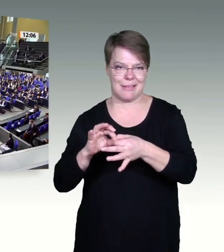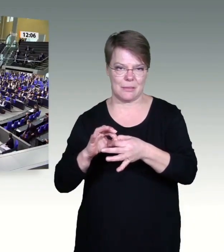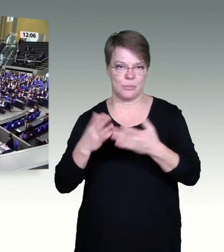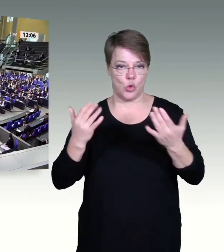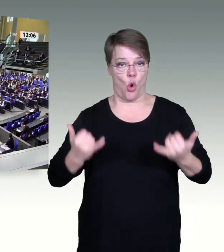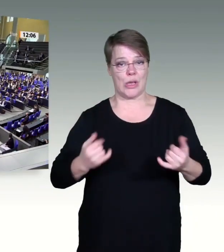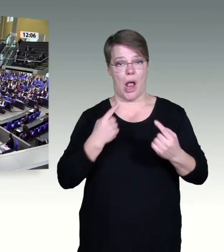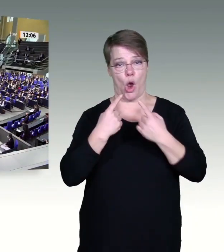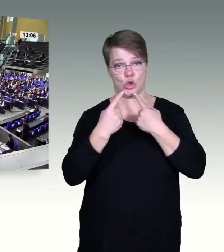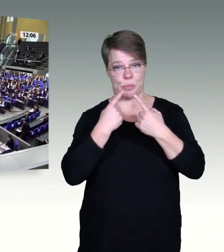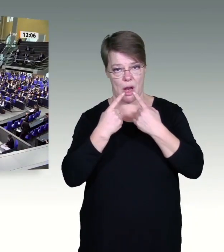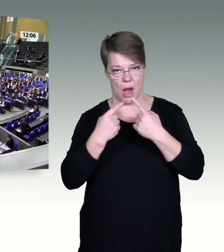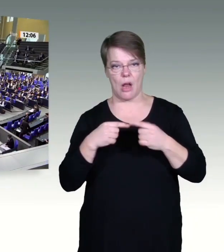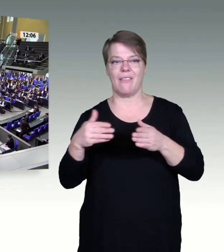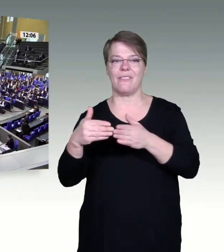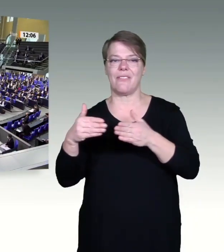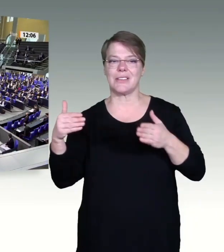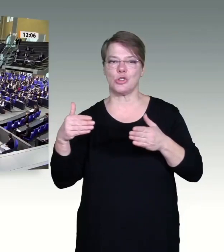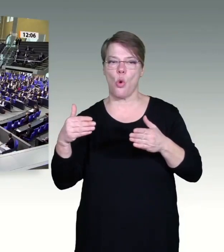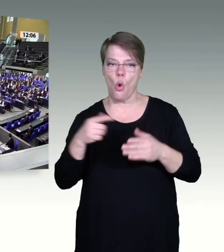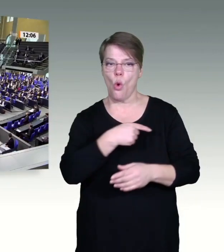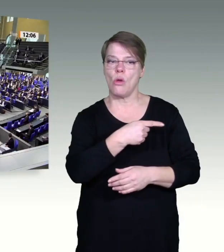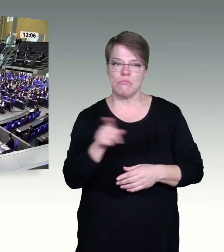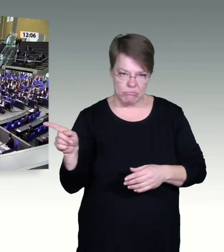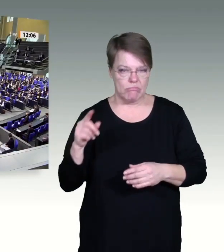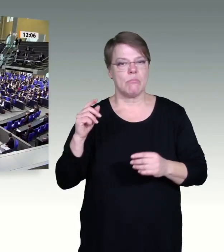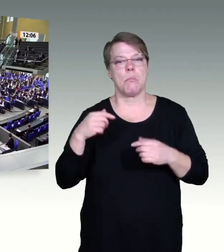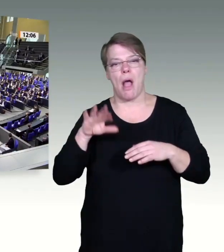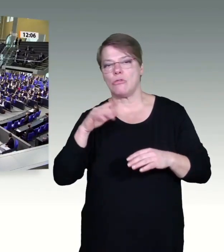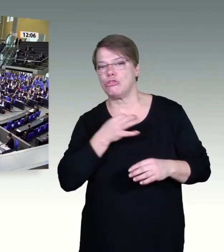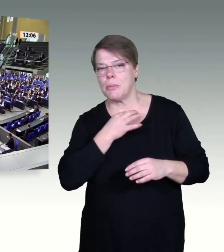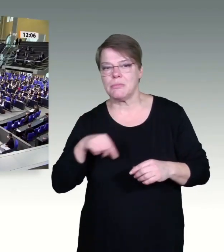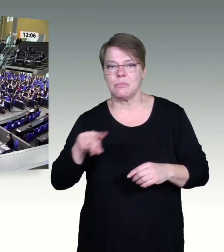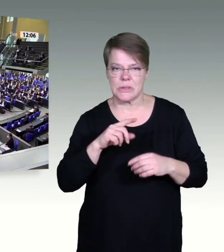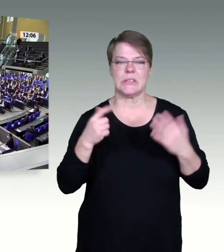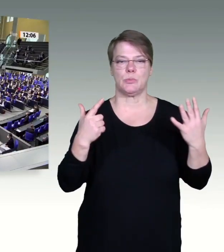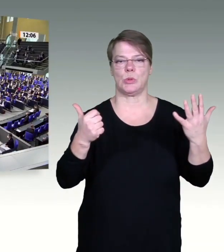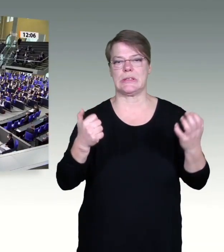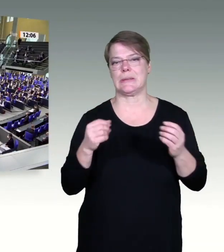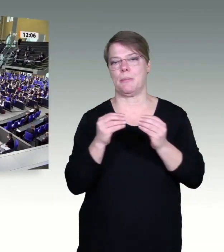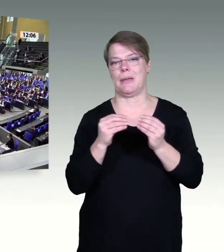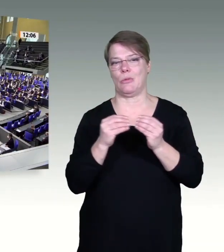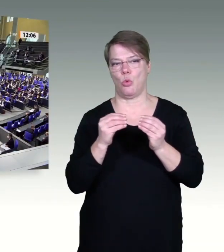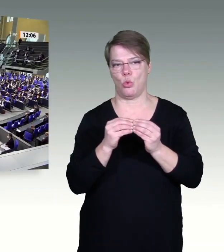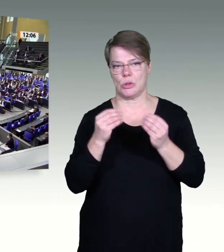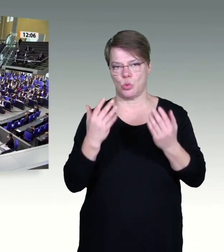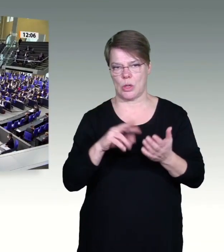Grünen, CDU, CSU, FDP-Fraktion. Wer stimmt dagegen? Das ist die AfD-Fraktion.